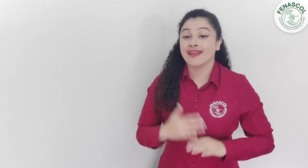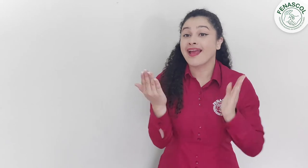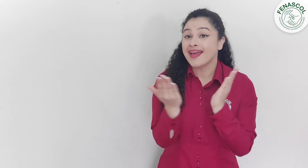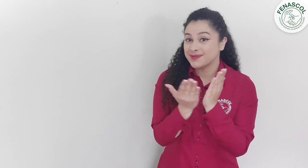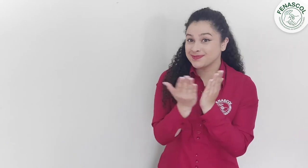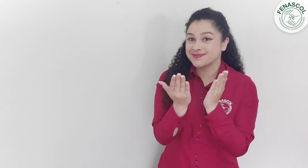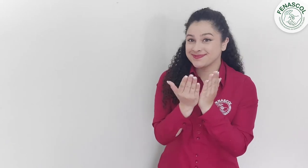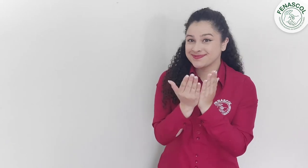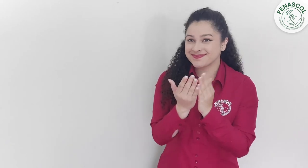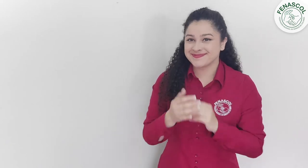Educación